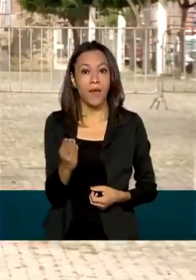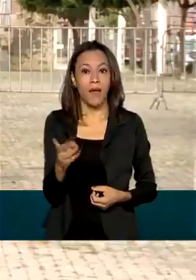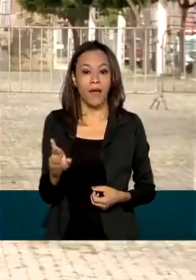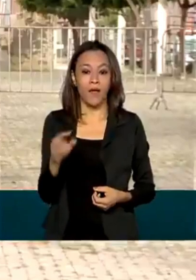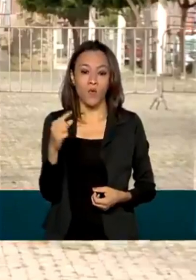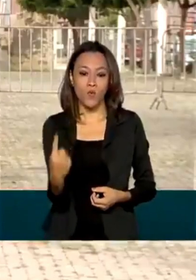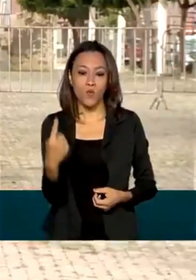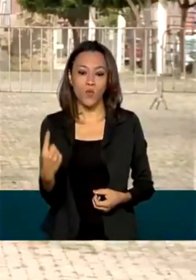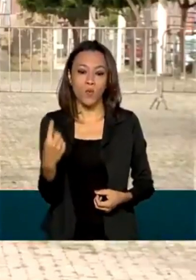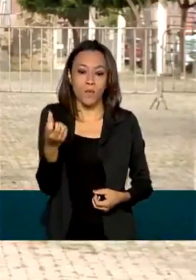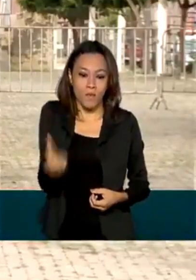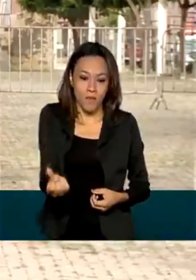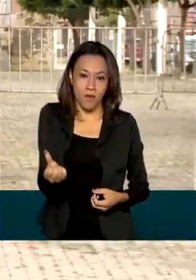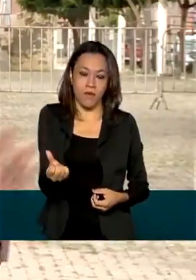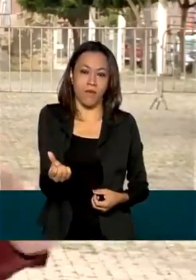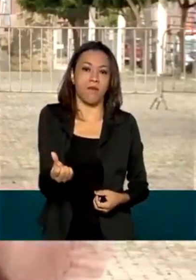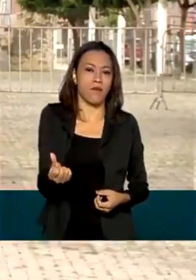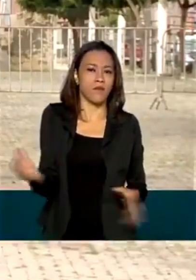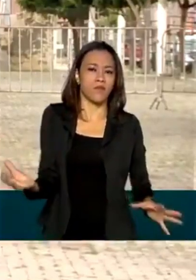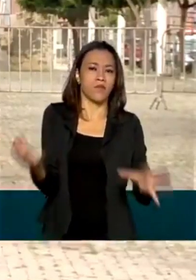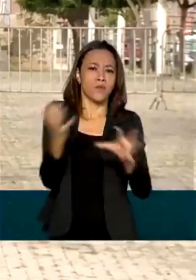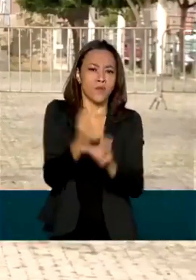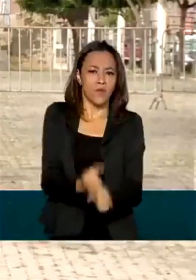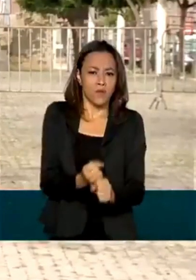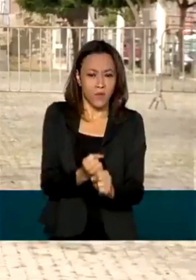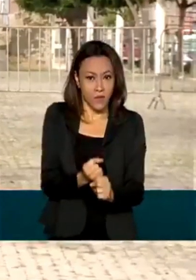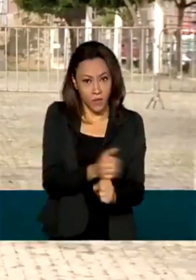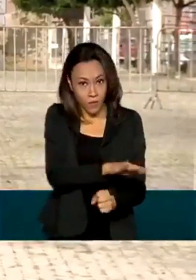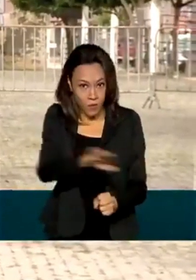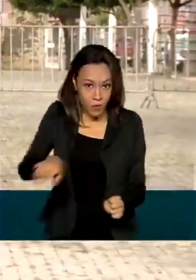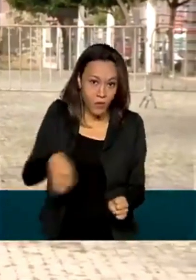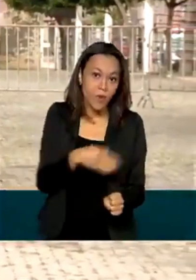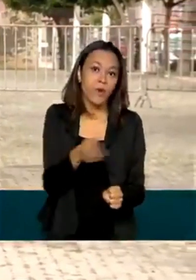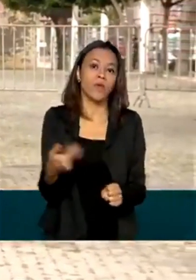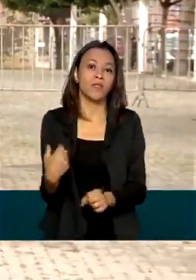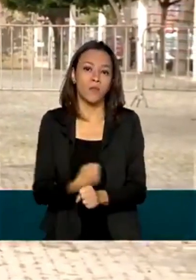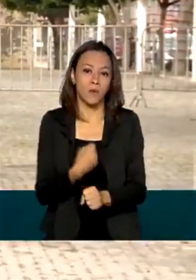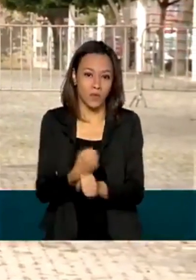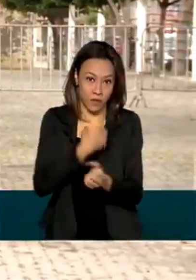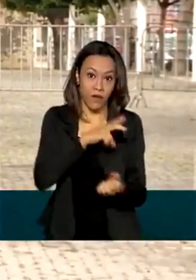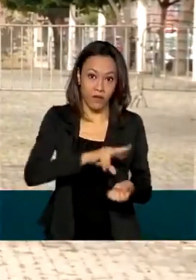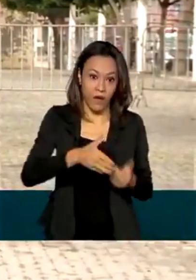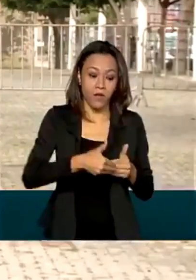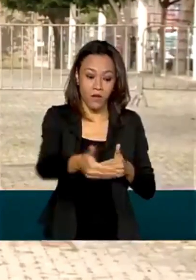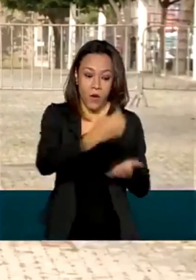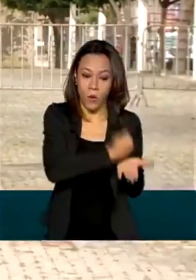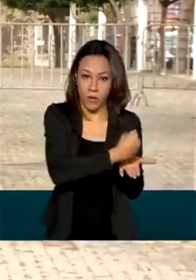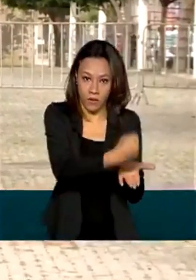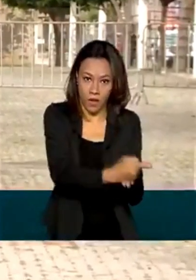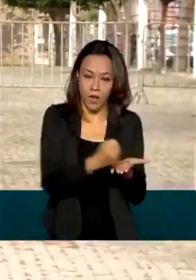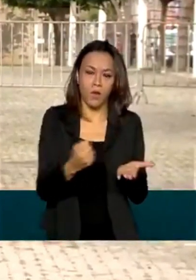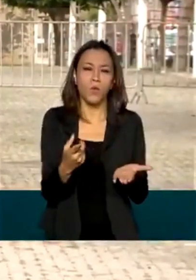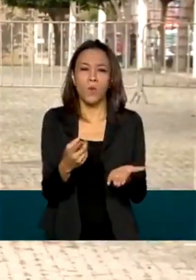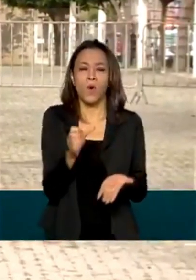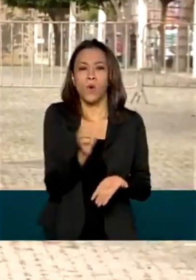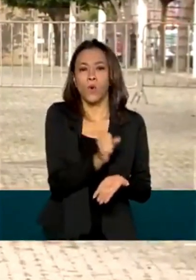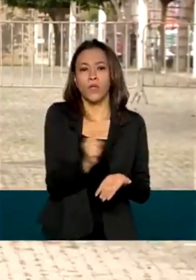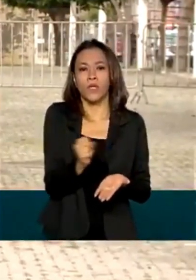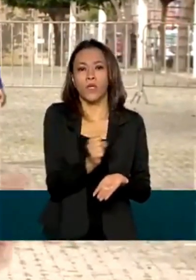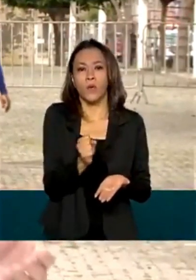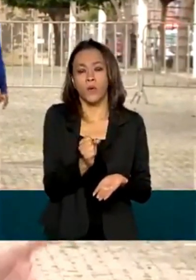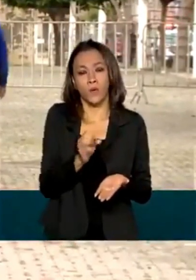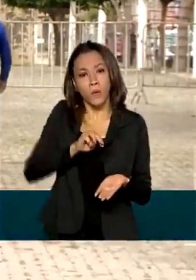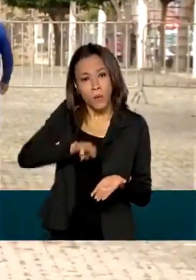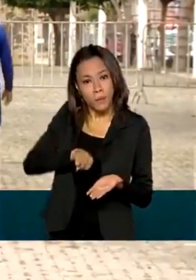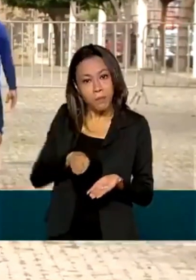-116. O total dessas obras todas que o DENIT vai contratar ficam orçadas em 88 milhões